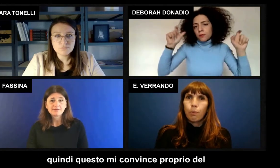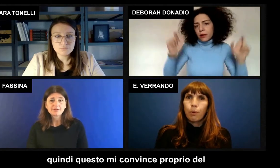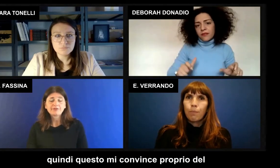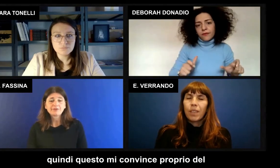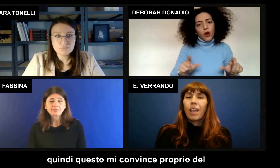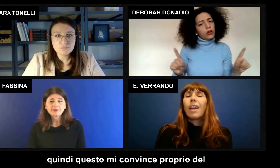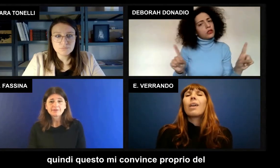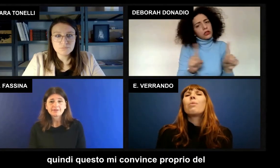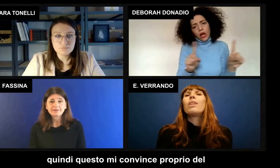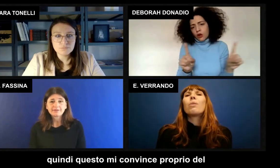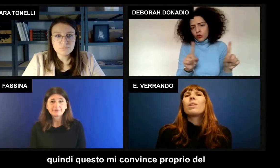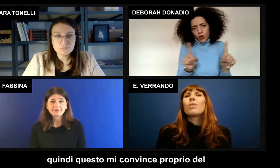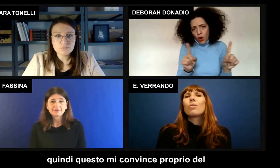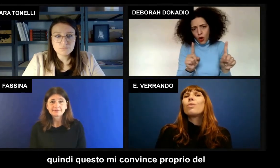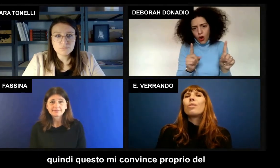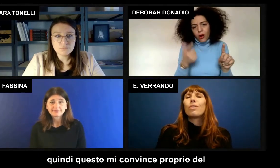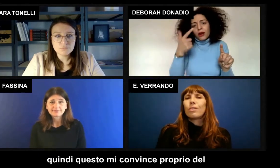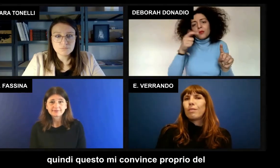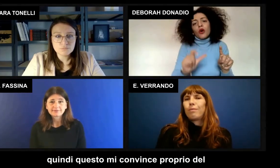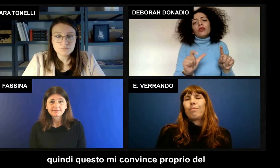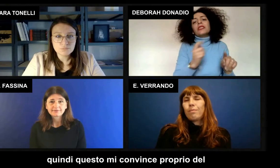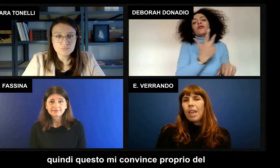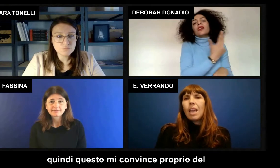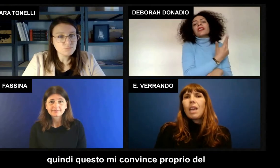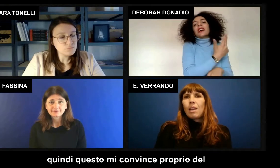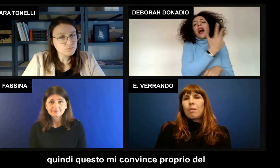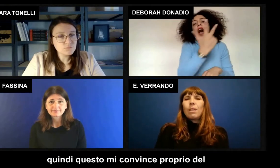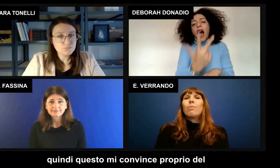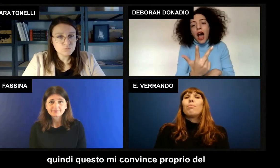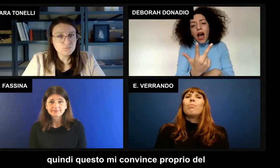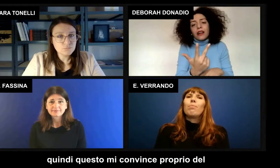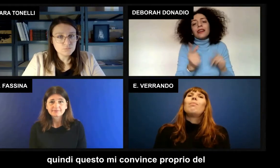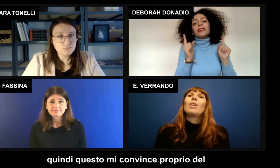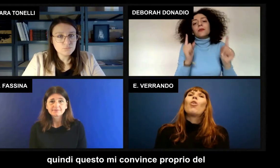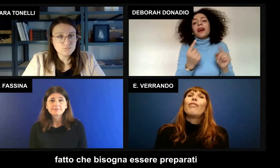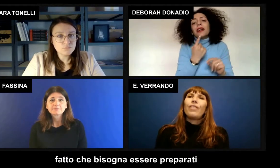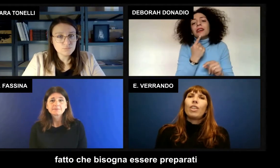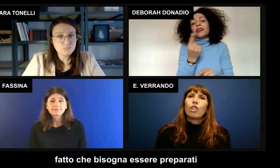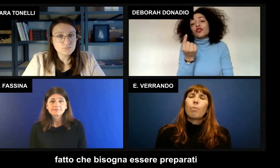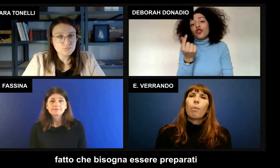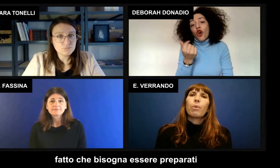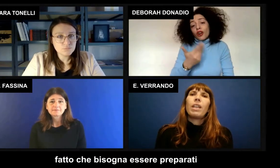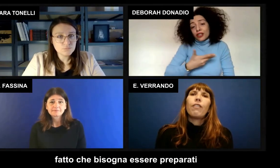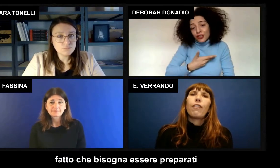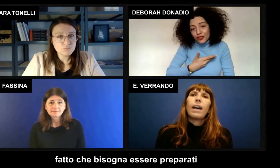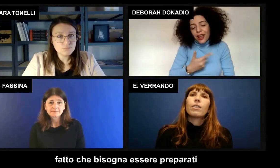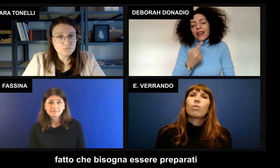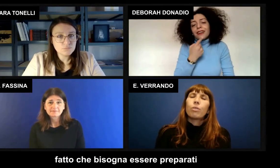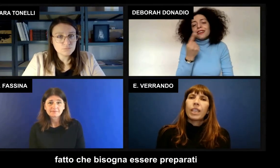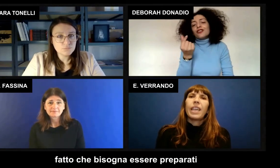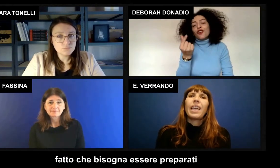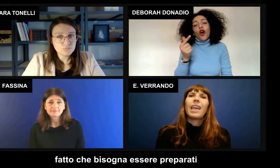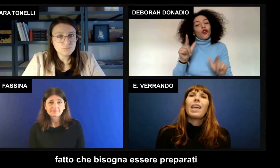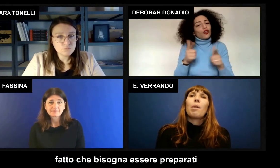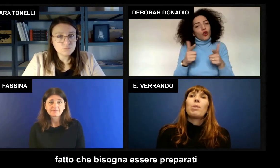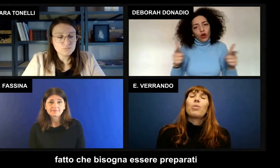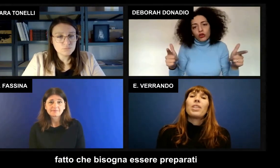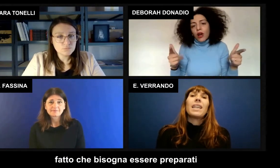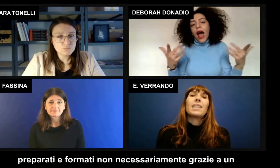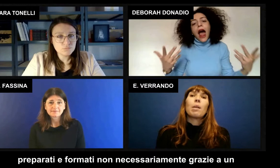corpo e quindi questo mi convince proprio del fatto che